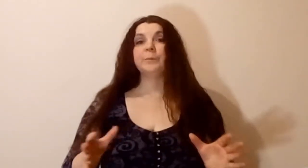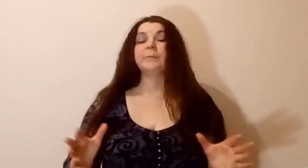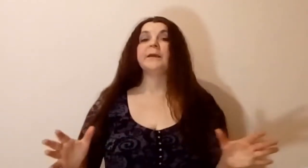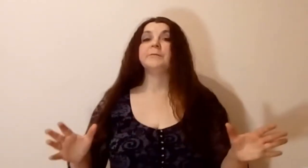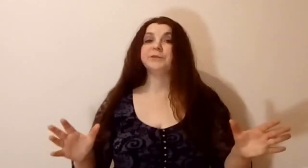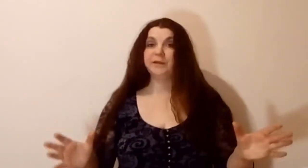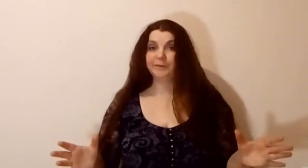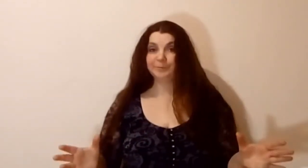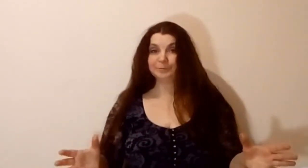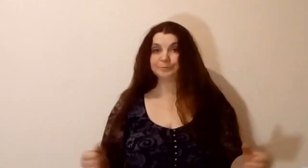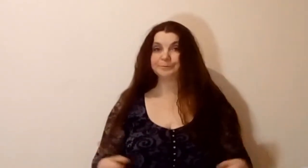по мере общения.